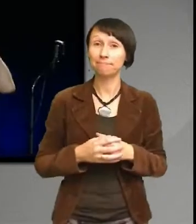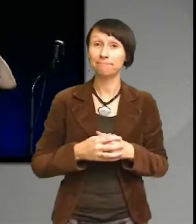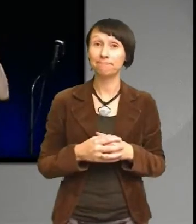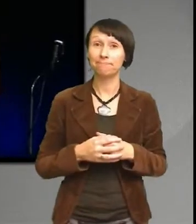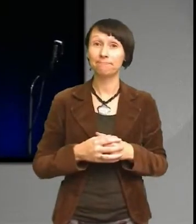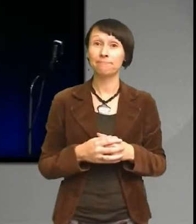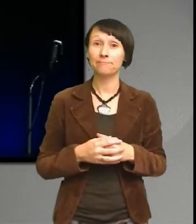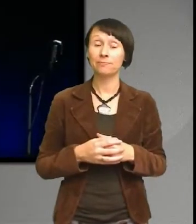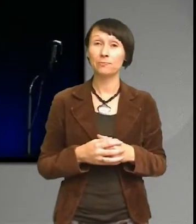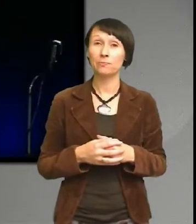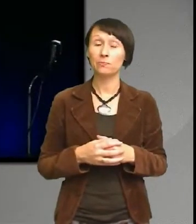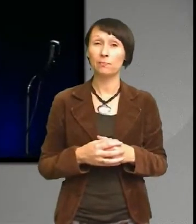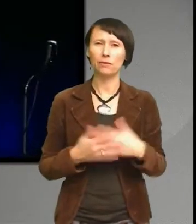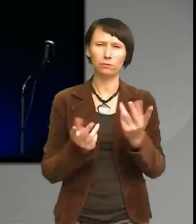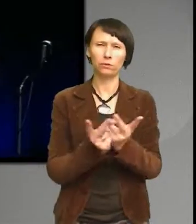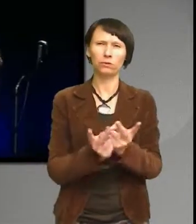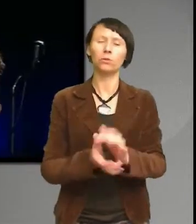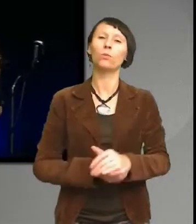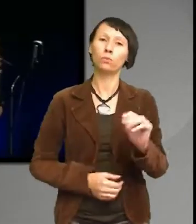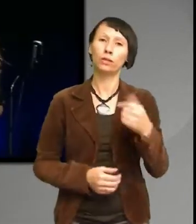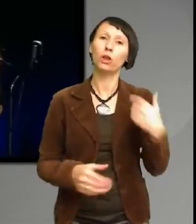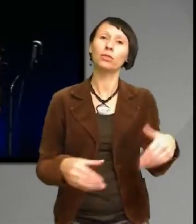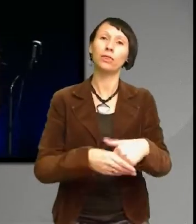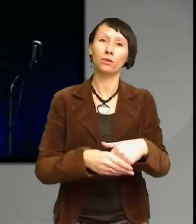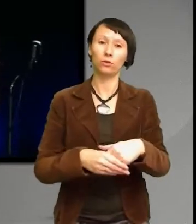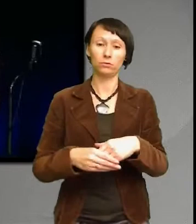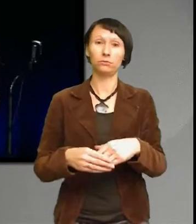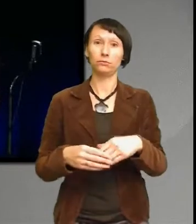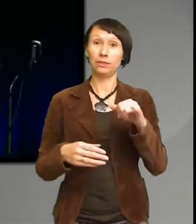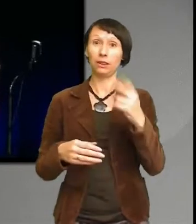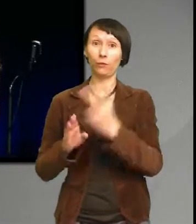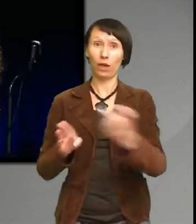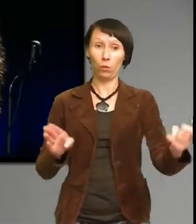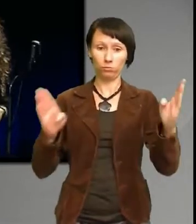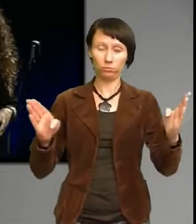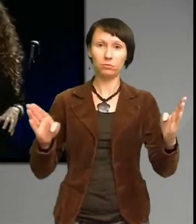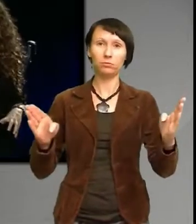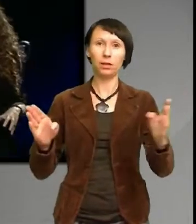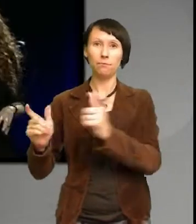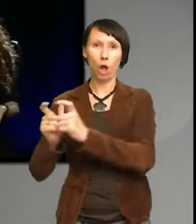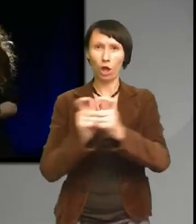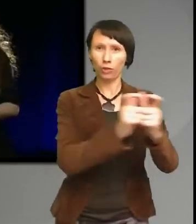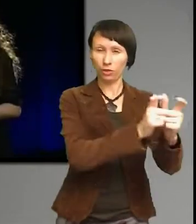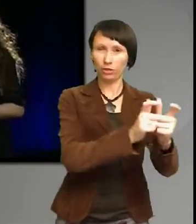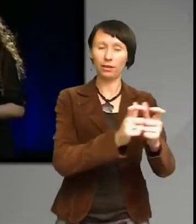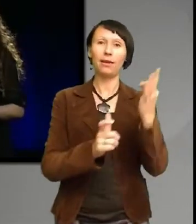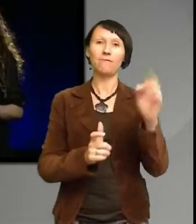det innebär att jag deltog på två veckolångt möte i FNs högkvarter och följde policyförhandlingar om